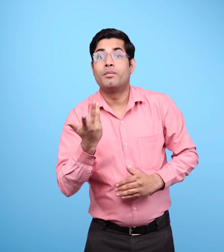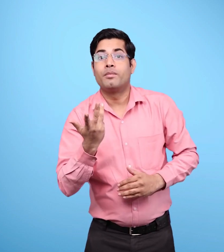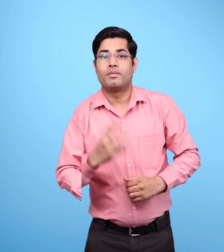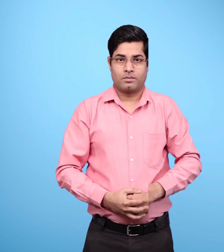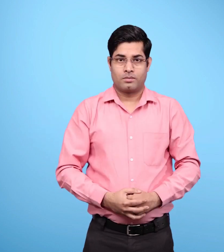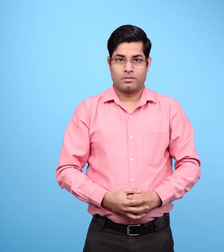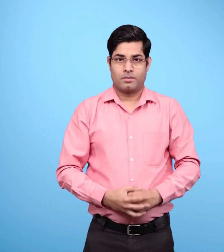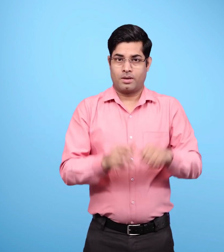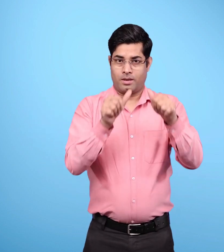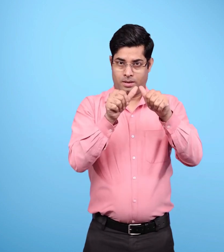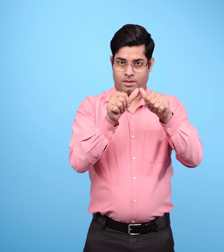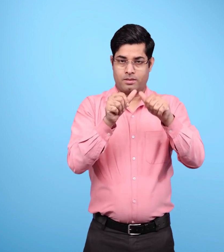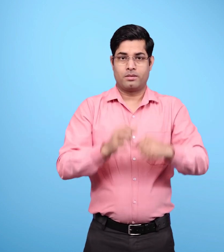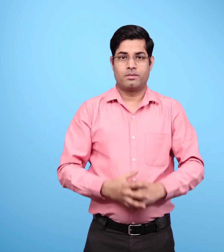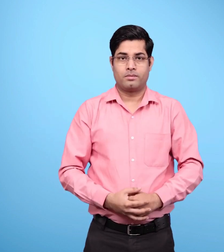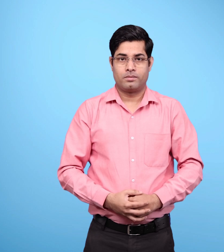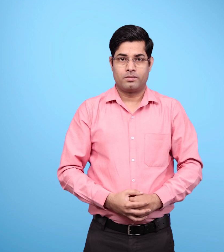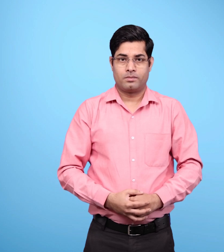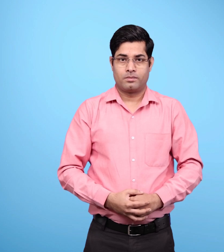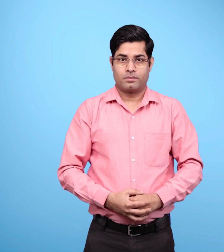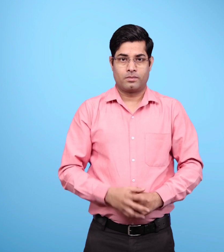क इक्कीस मार्च